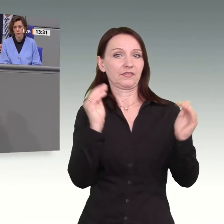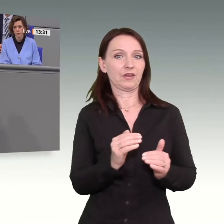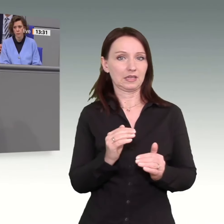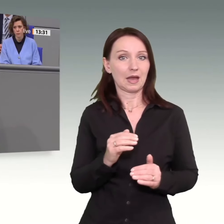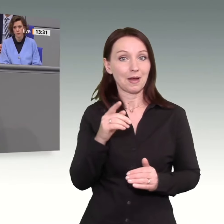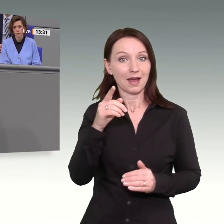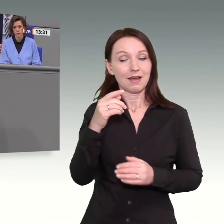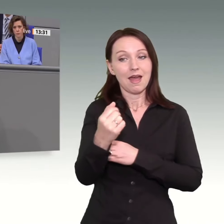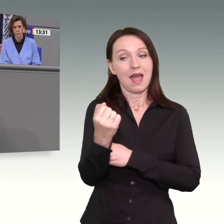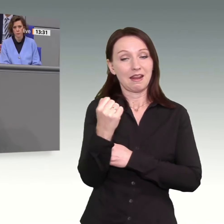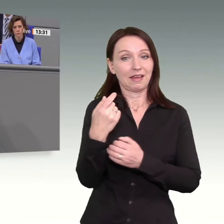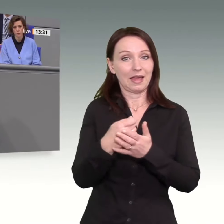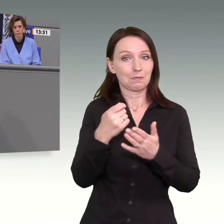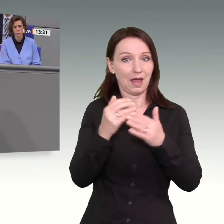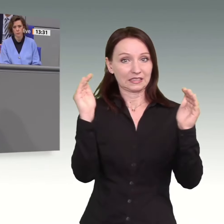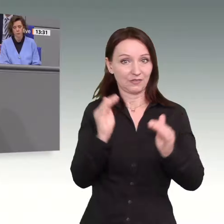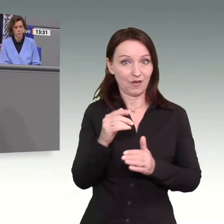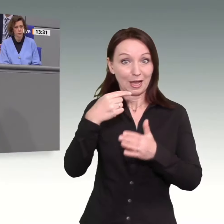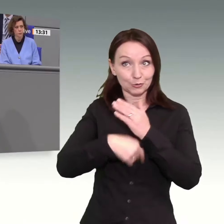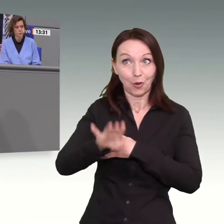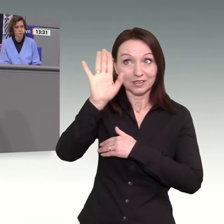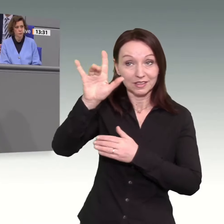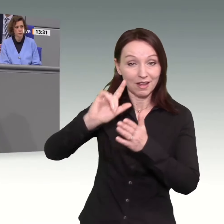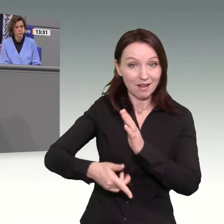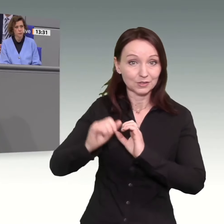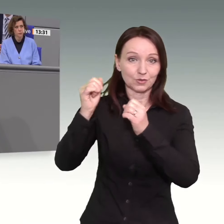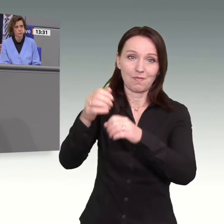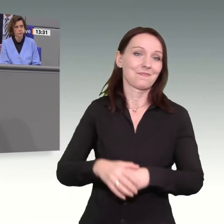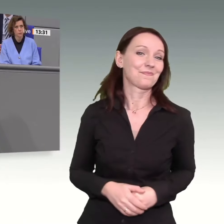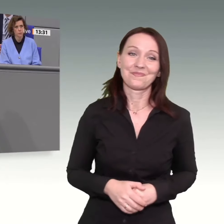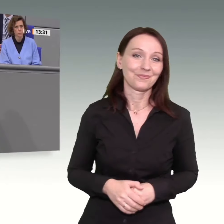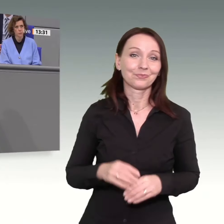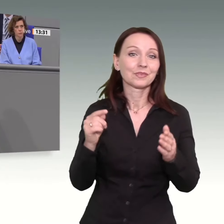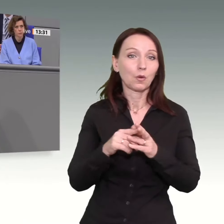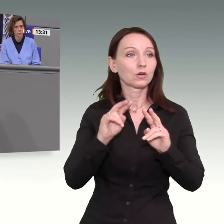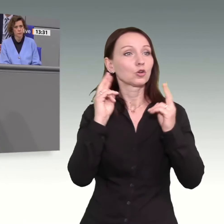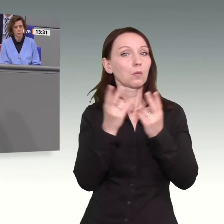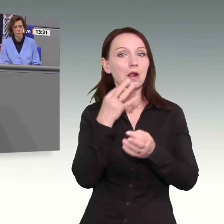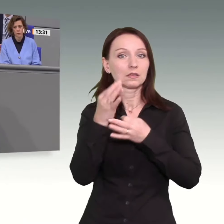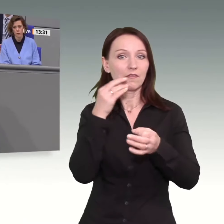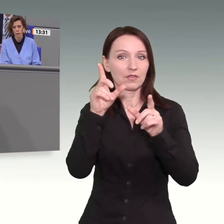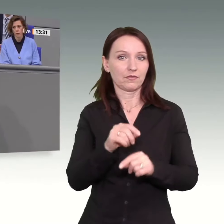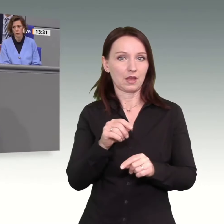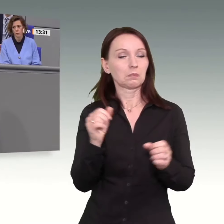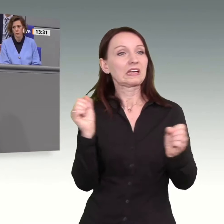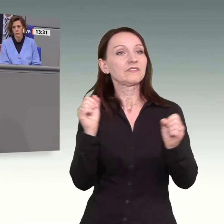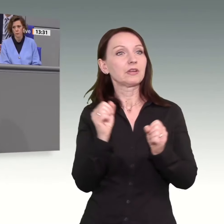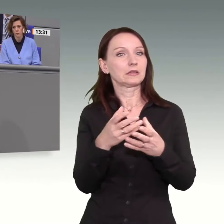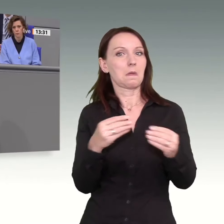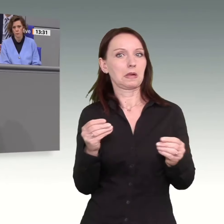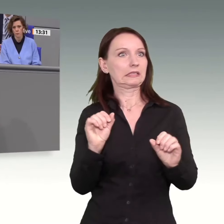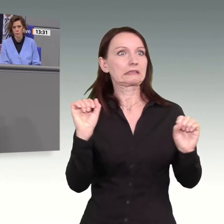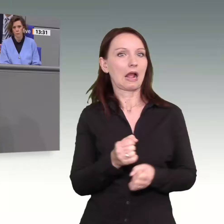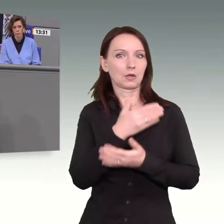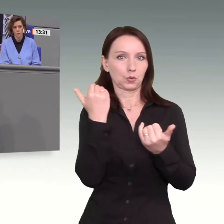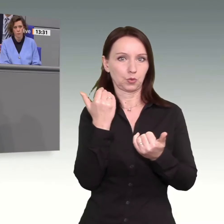Energiepreise zurückgehen. Ausschlaggebend sind die geringe globale Nachfrage und der milde Winter. Und dafür können Sie ganz bestimmt nichts.